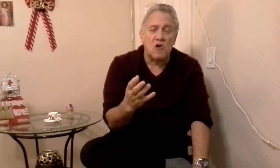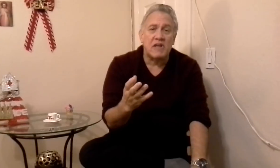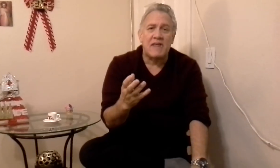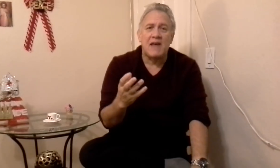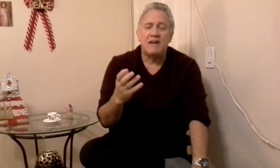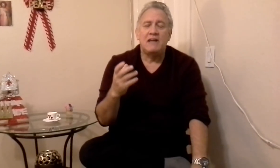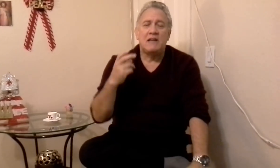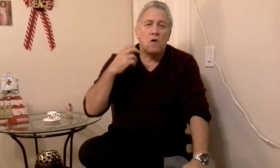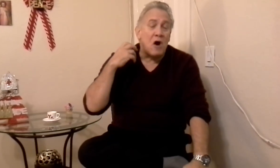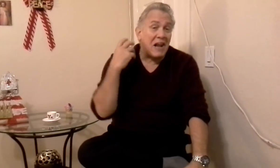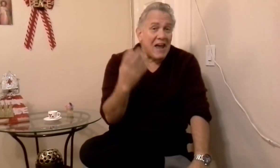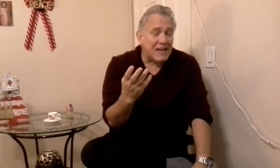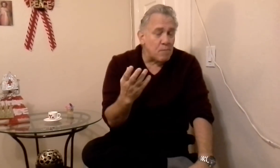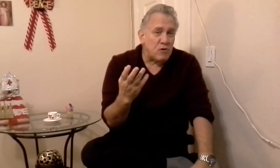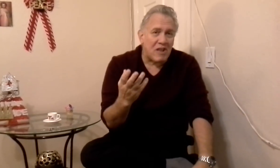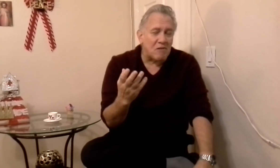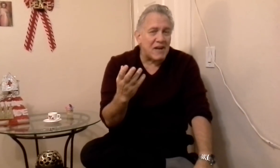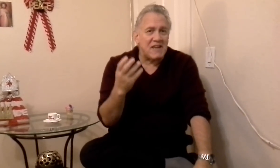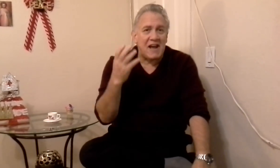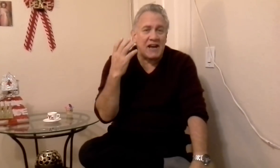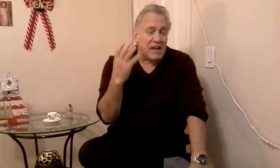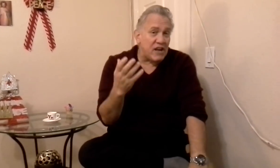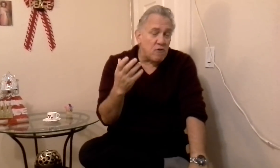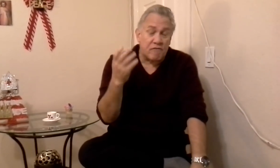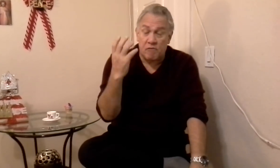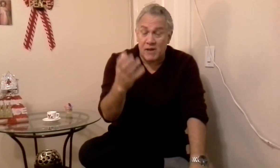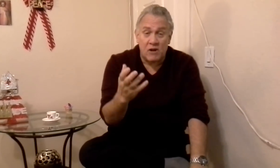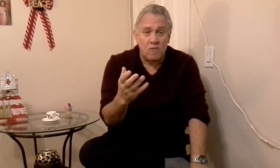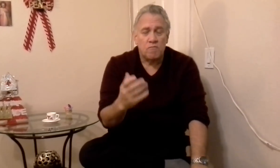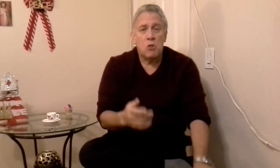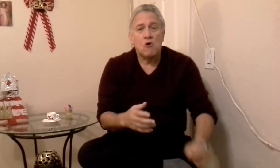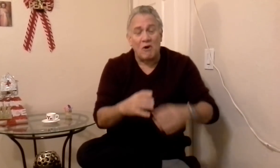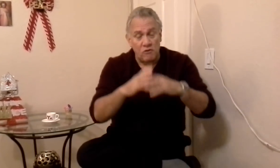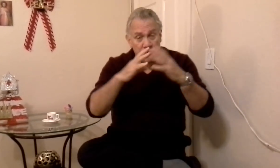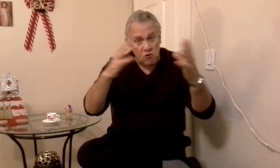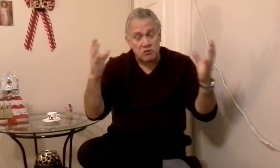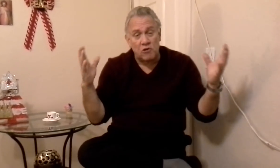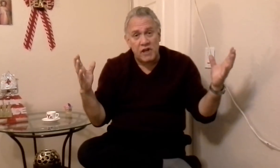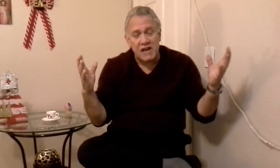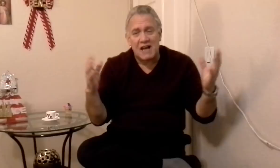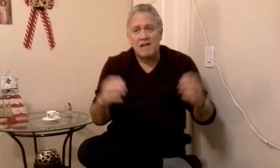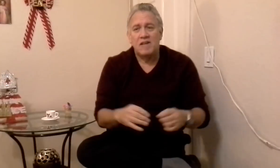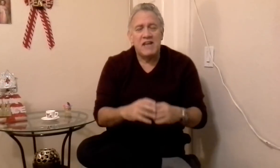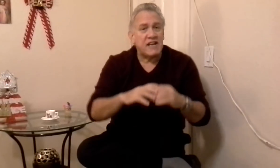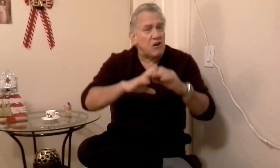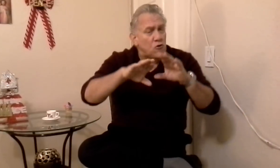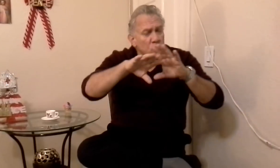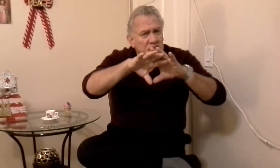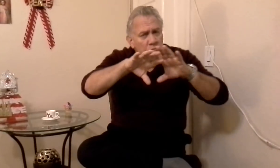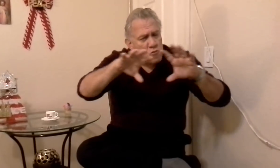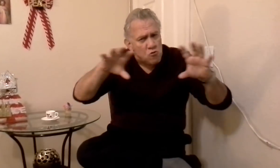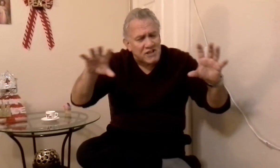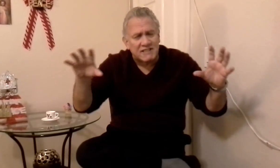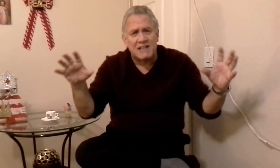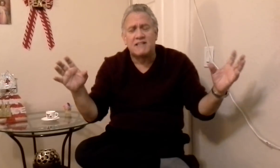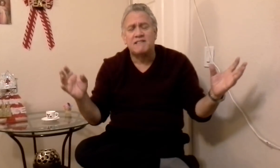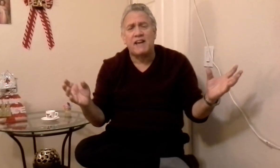Florida, ojalá y que pueda hablar allá en enero, en febrero, cuando Dios lo diga, y quiero conocer muchas gentes de